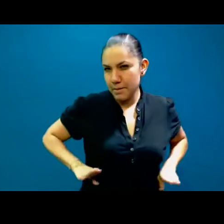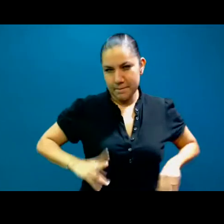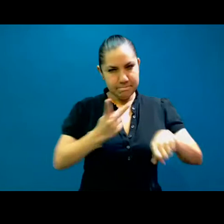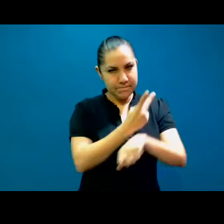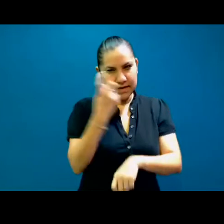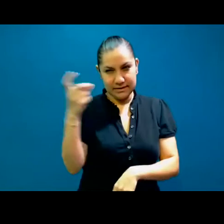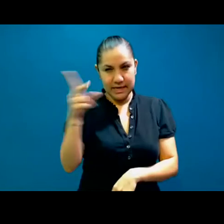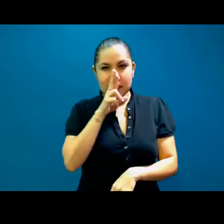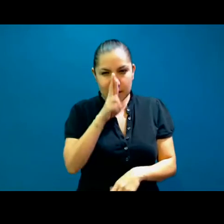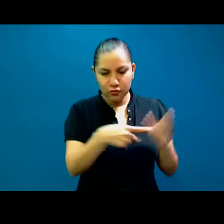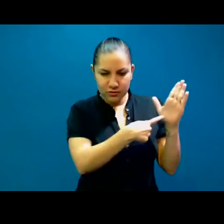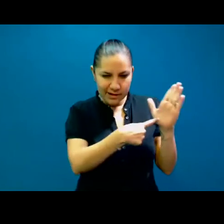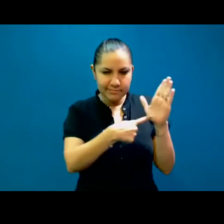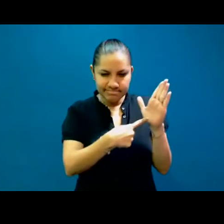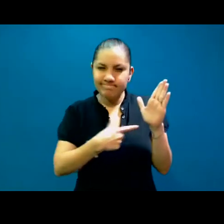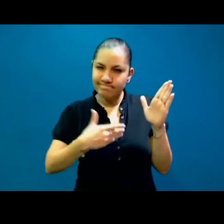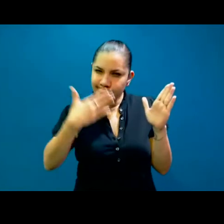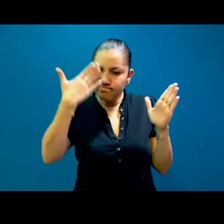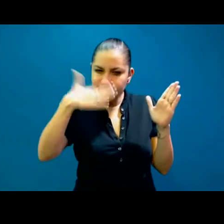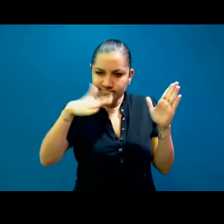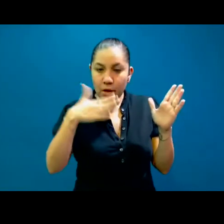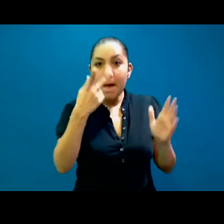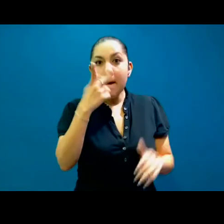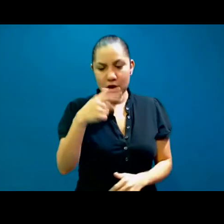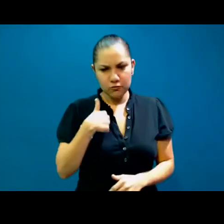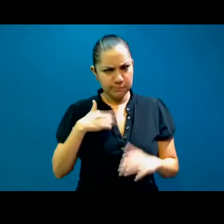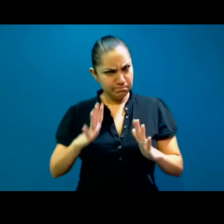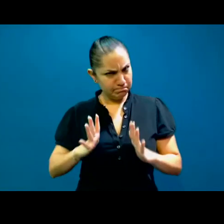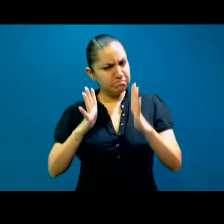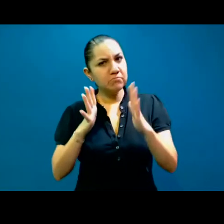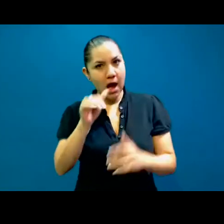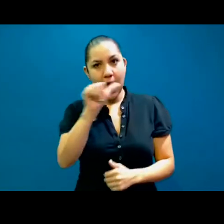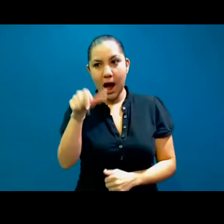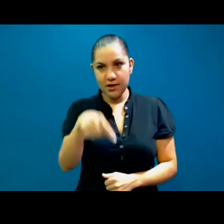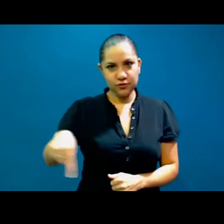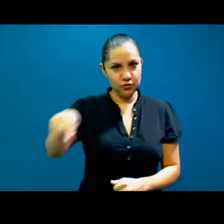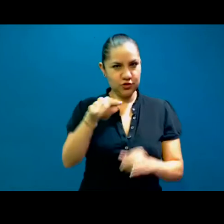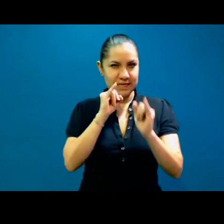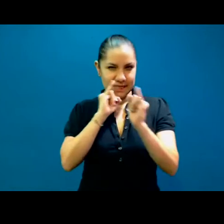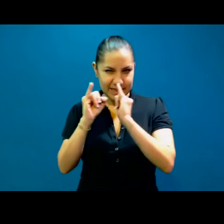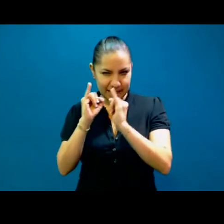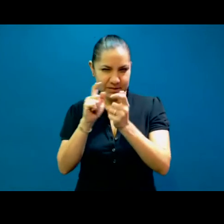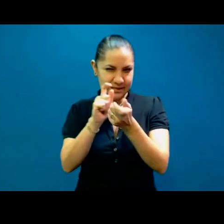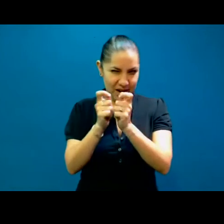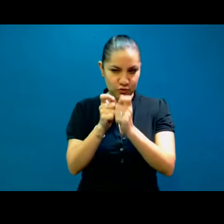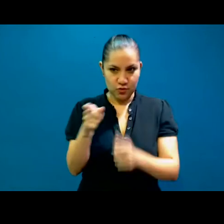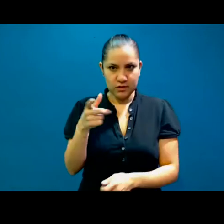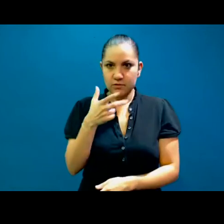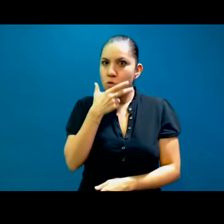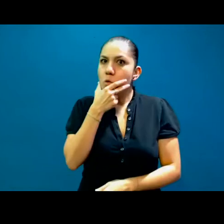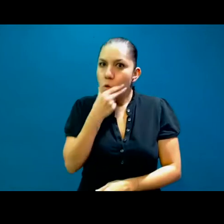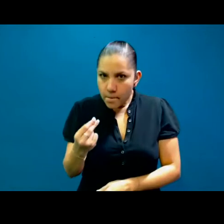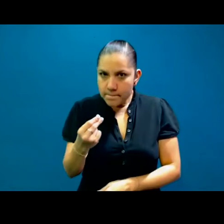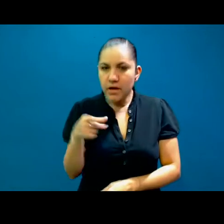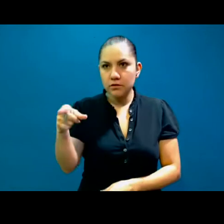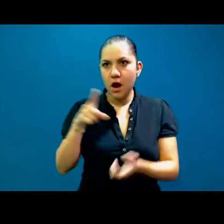fascinante es la respuesta de los colegas, sobre todo de los varones, ante esta confrontación de hechos de que a pesar de que somos una profesión que es